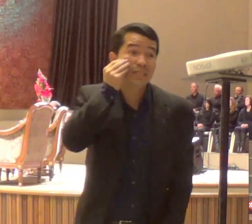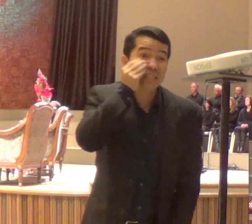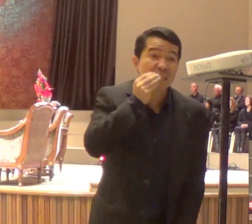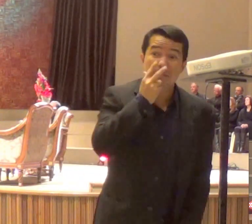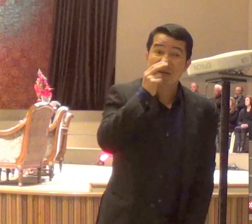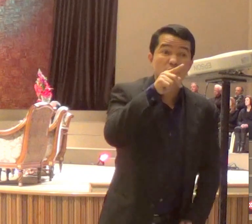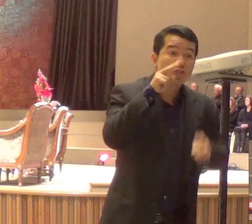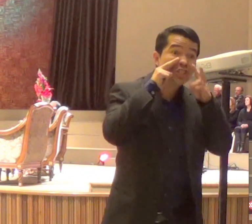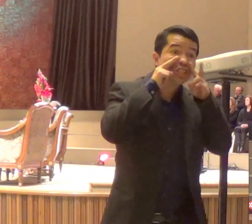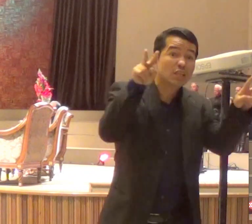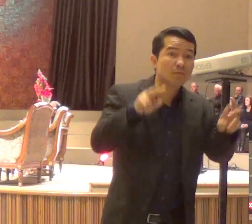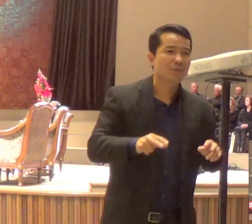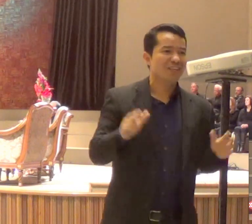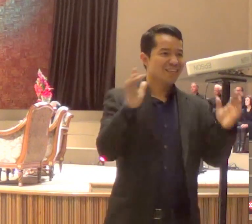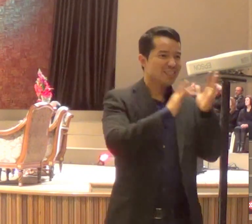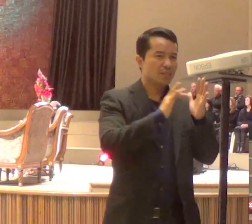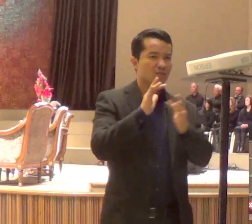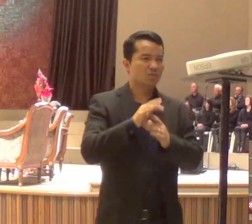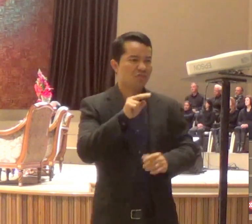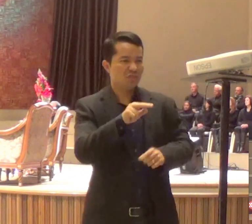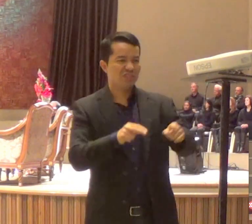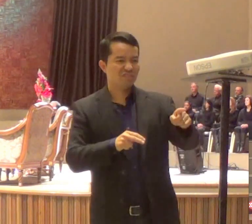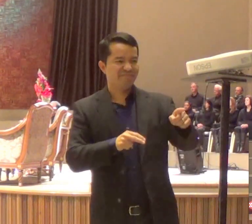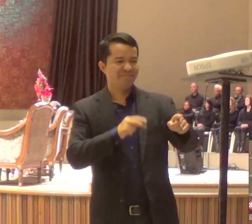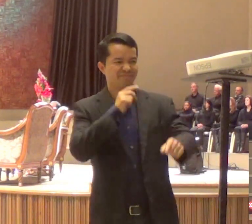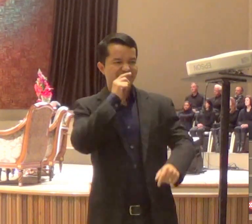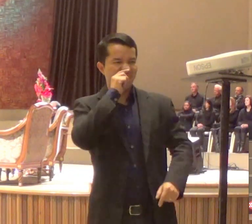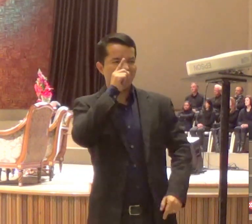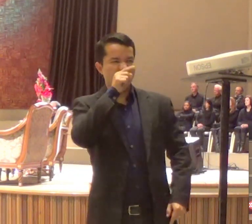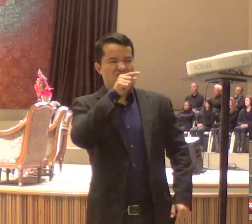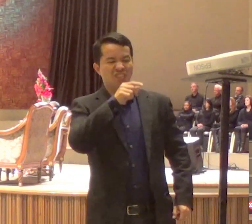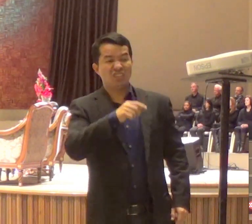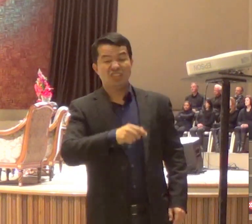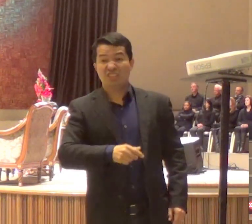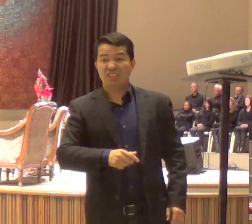orgulhoso, baixa a bola aí, baixa o nariz, teu nariz está empinado demais,